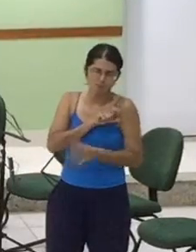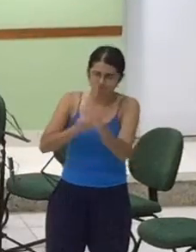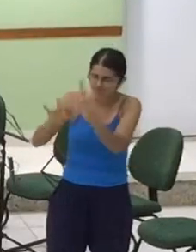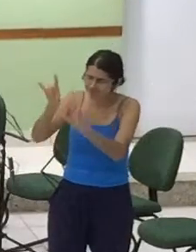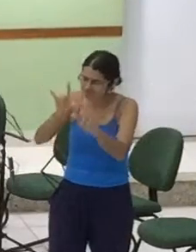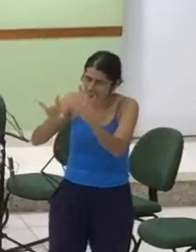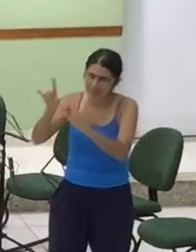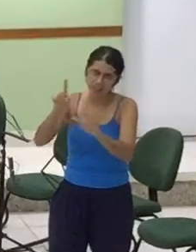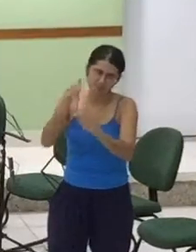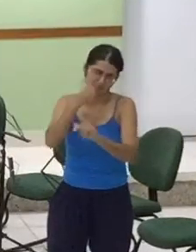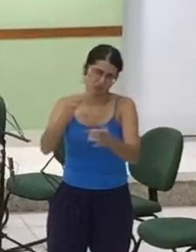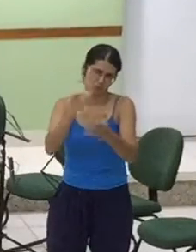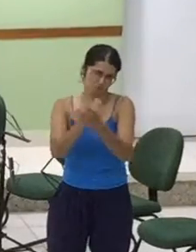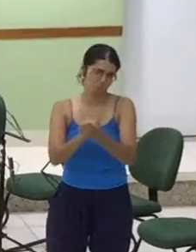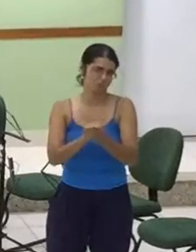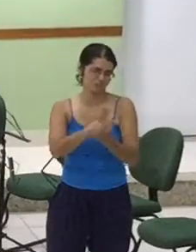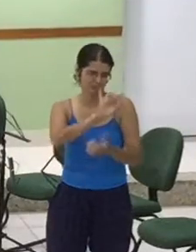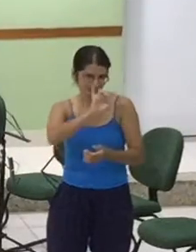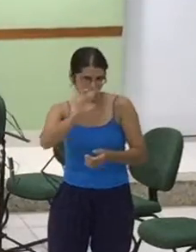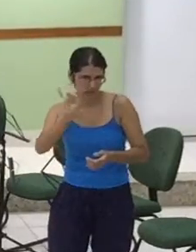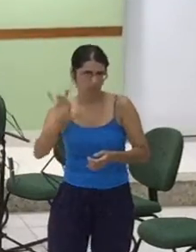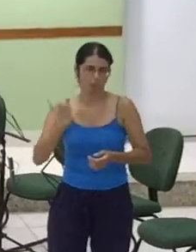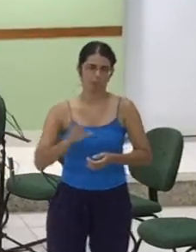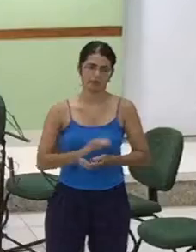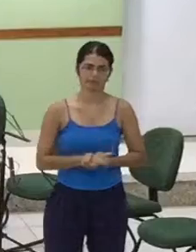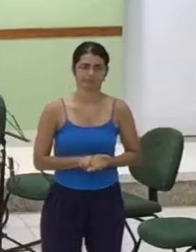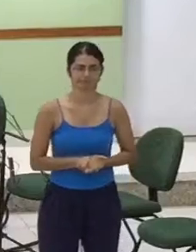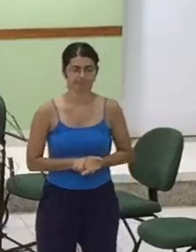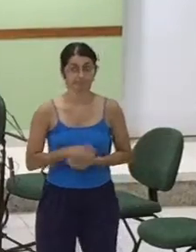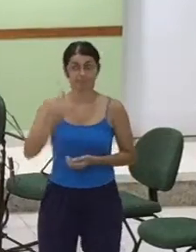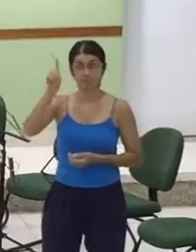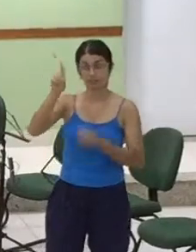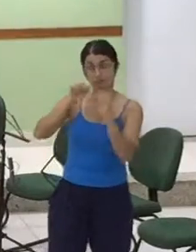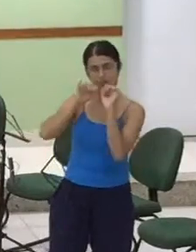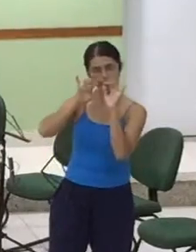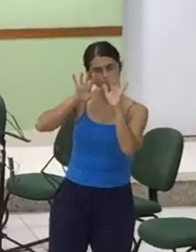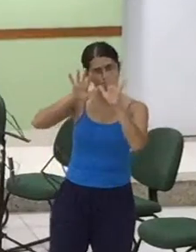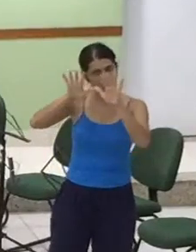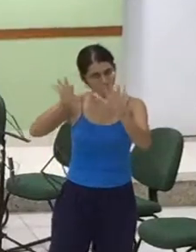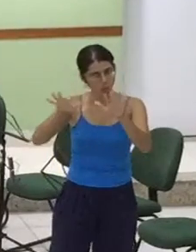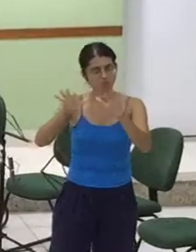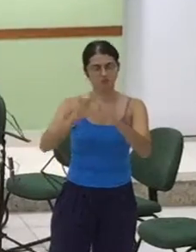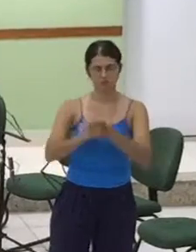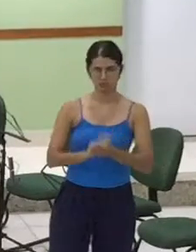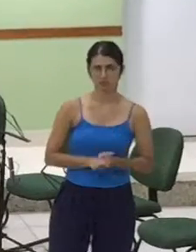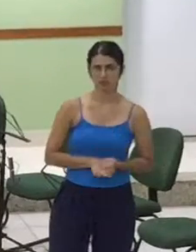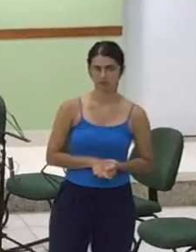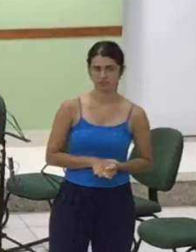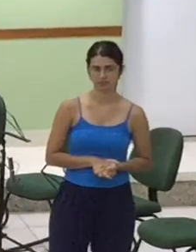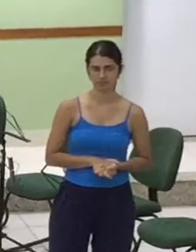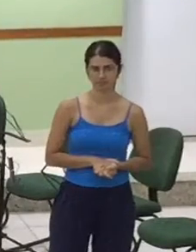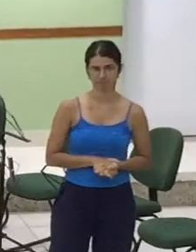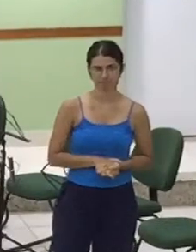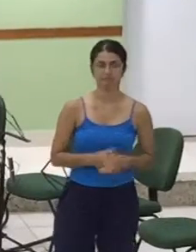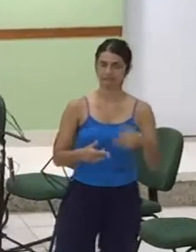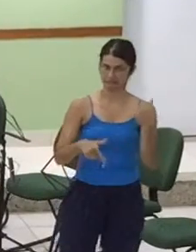muito vocês. Que Deus continue abençoando grandemente para vocês durante essa obra aí, em meu nome.